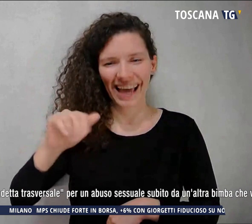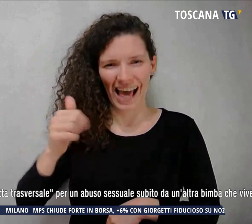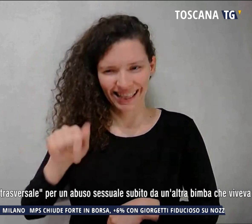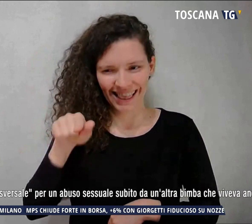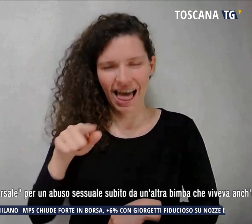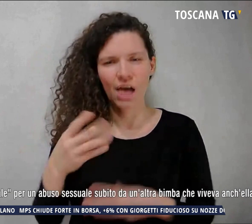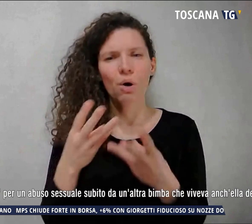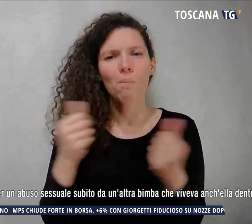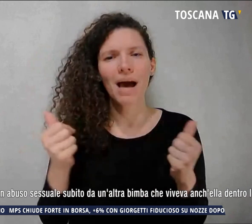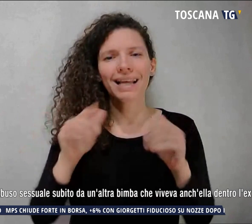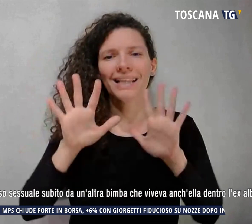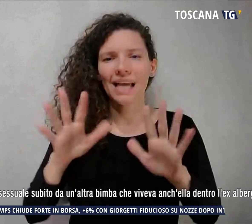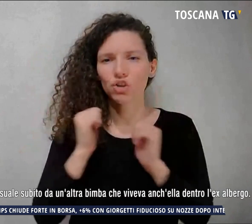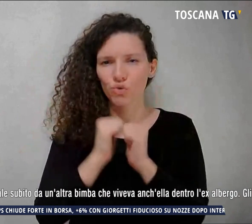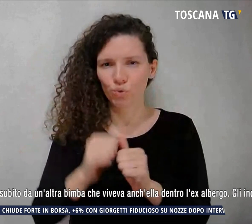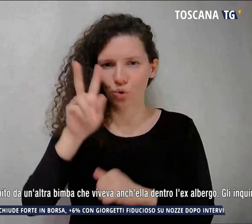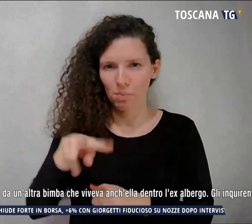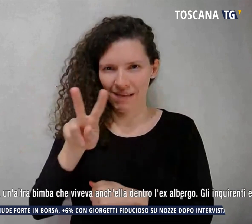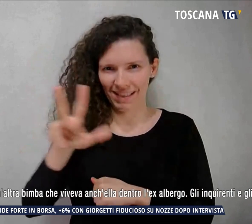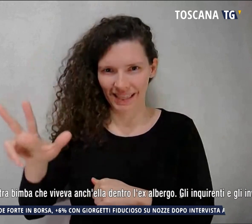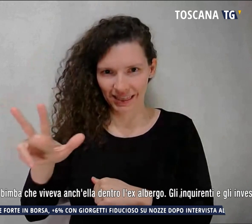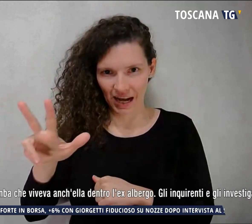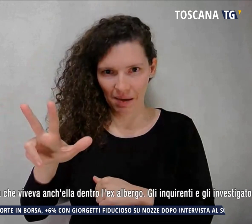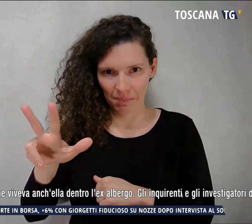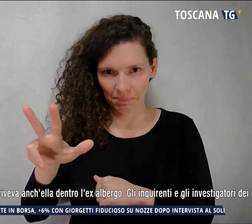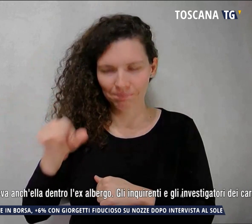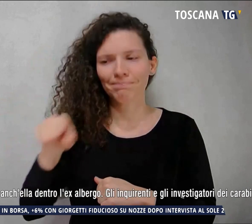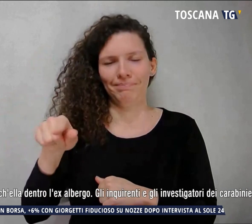2023 dalla struttura.